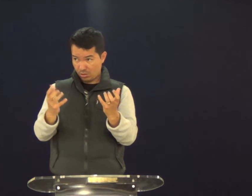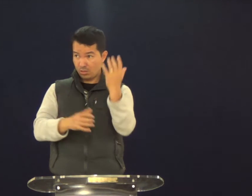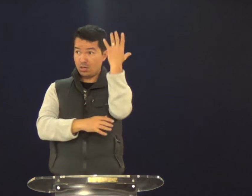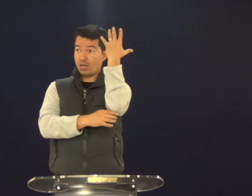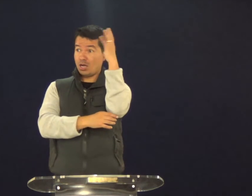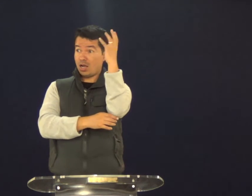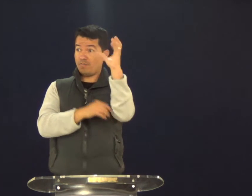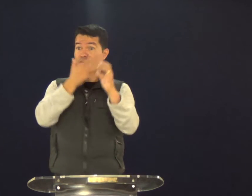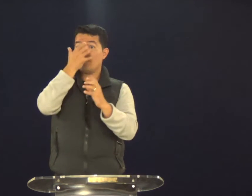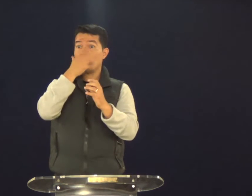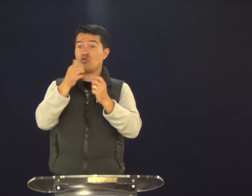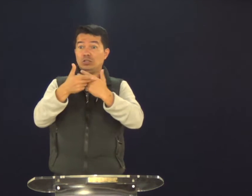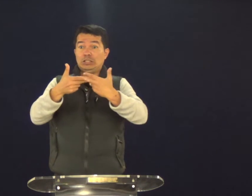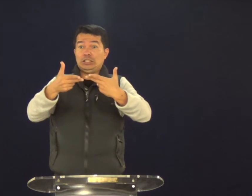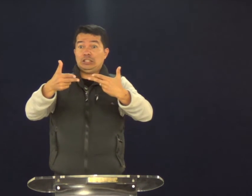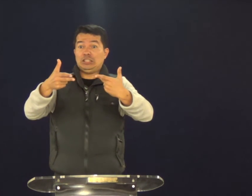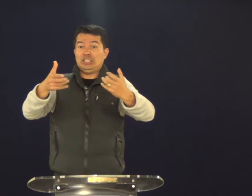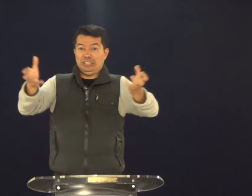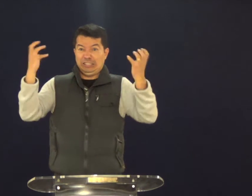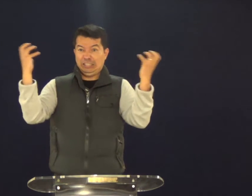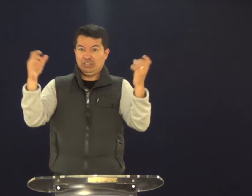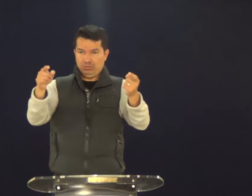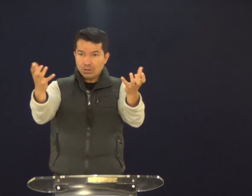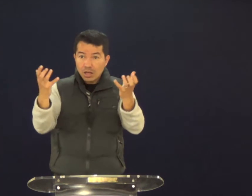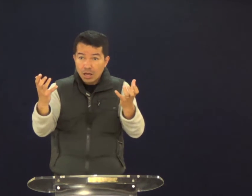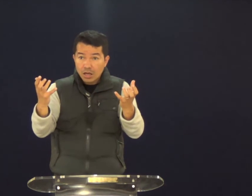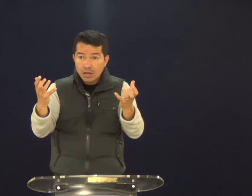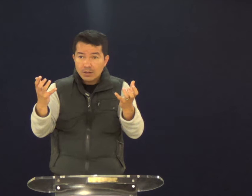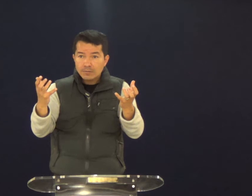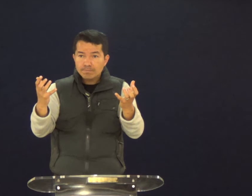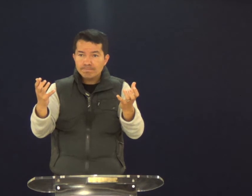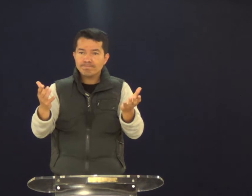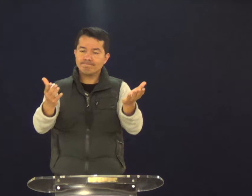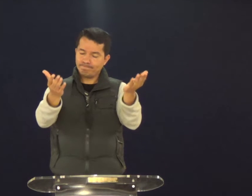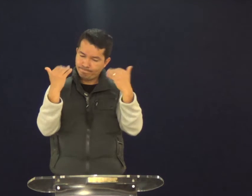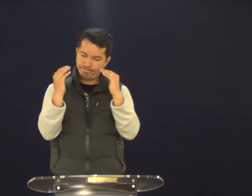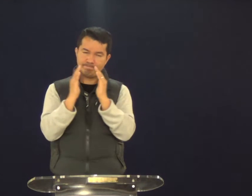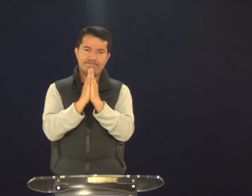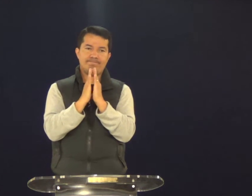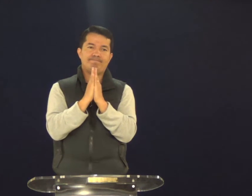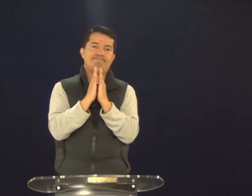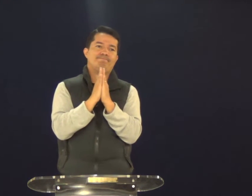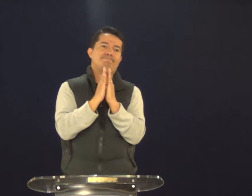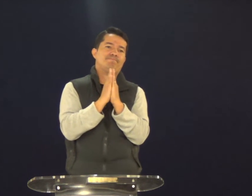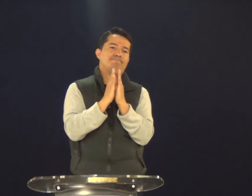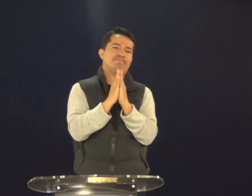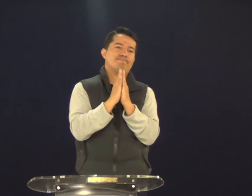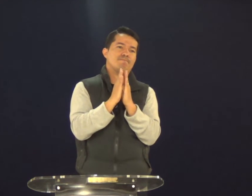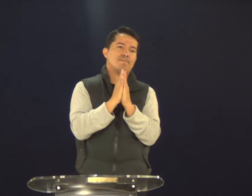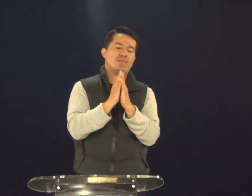também deseja isso? Uma árvore cheia de fruto? Sim. Eu quero orar, então, por você.